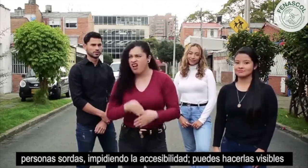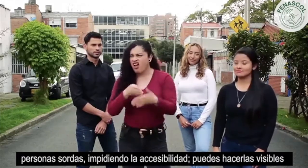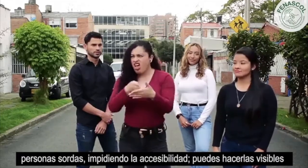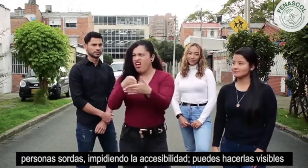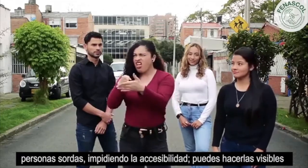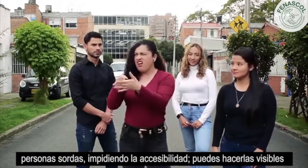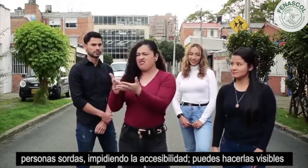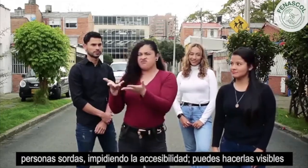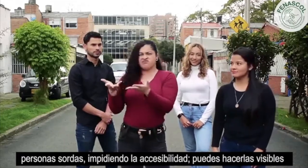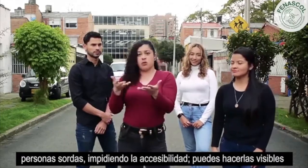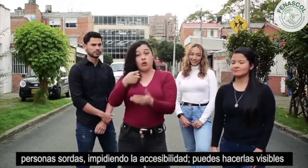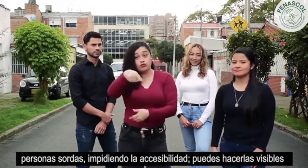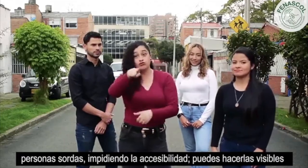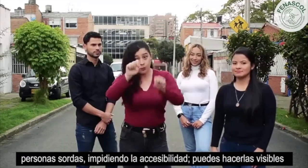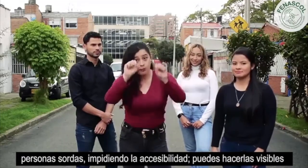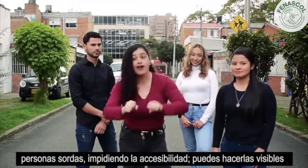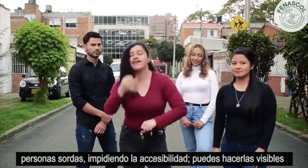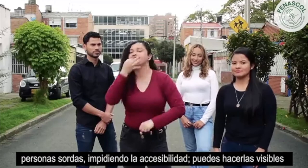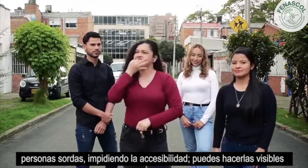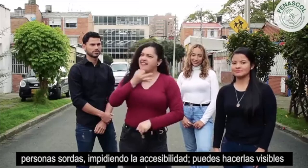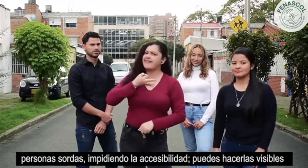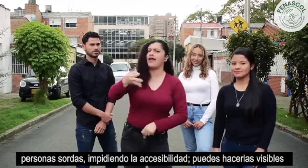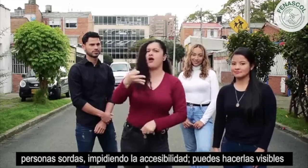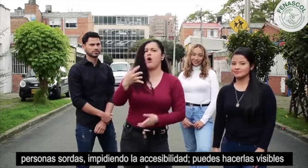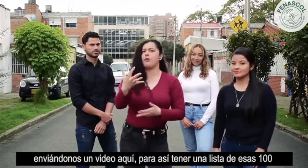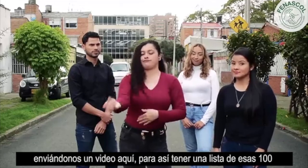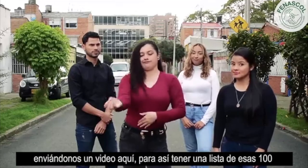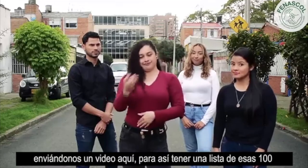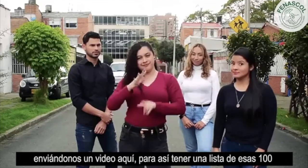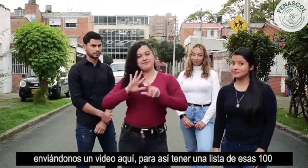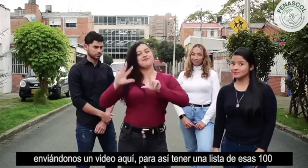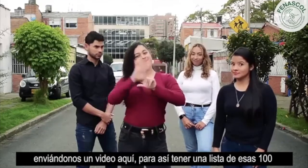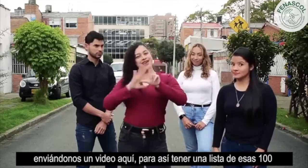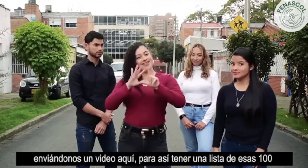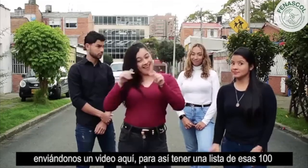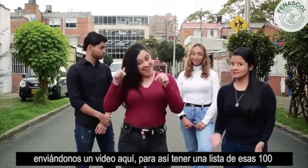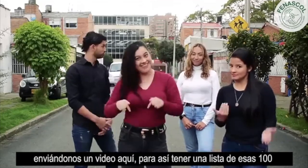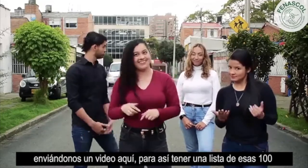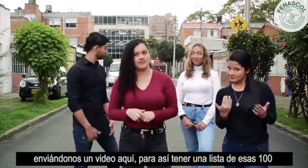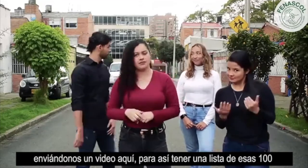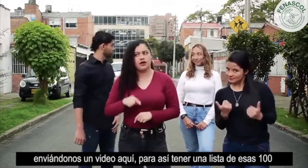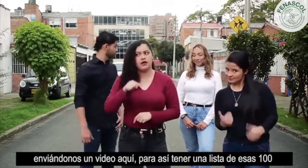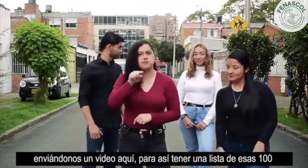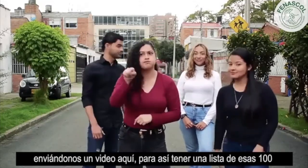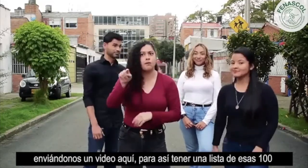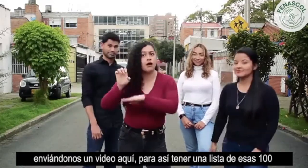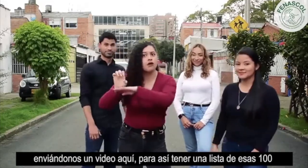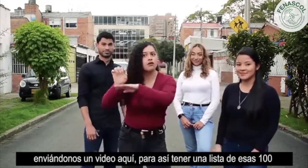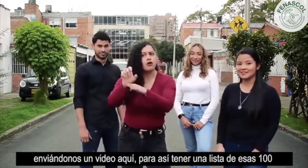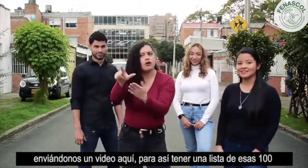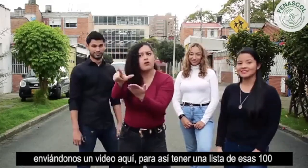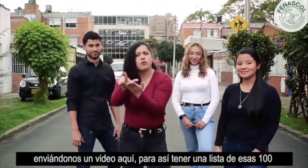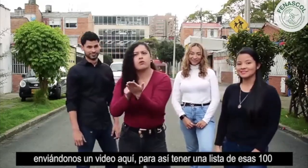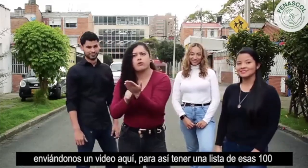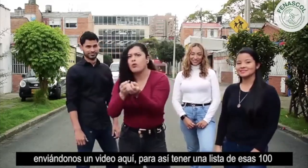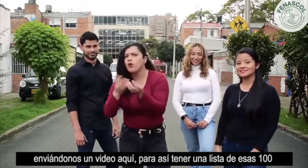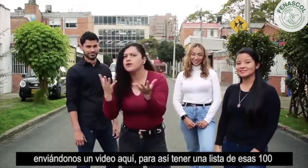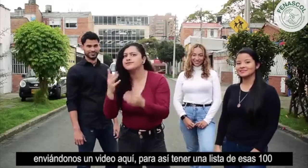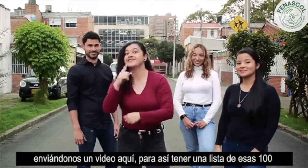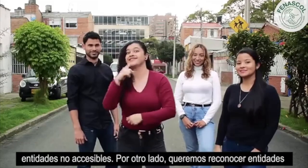personas sordas impidiéndole accesibilidad. Puedes hacerlas visibles enviándonos un video aquí, para así tener una lista de esas 100 entidades